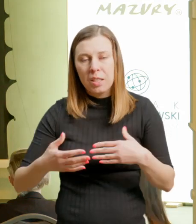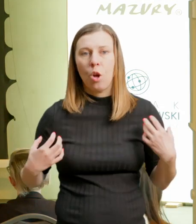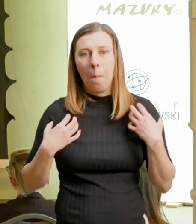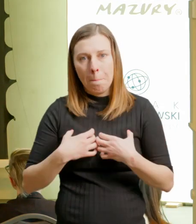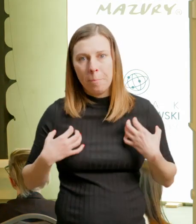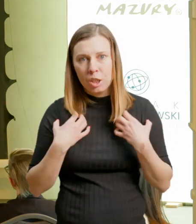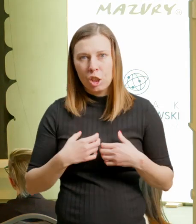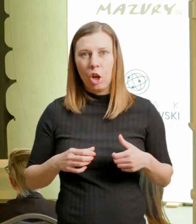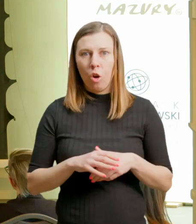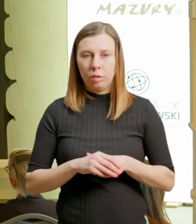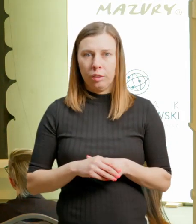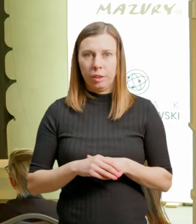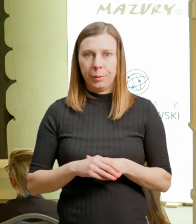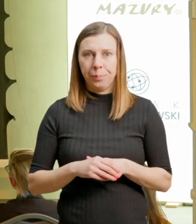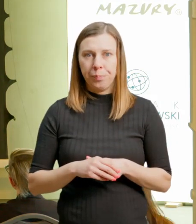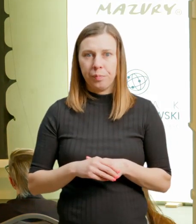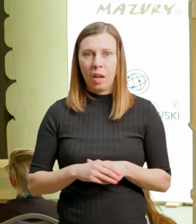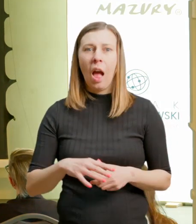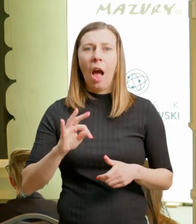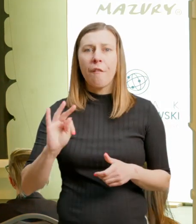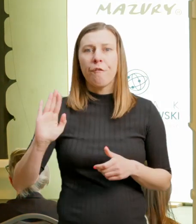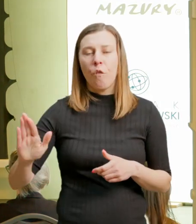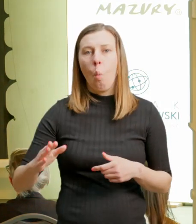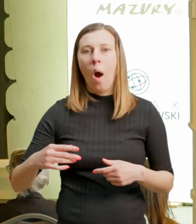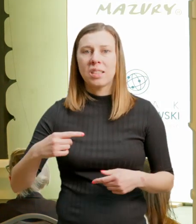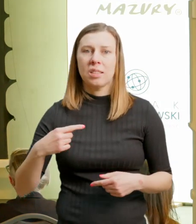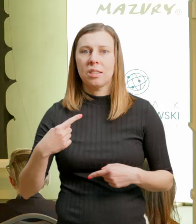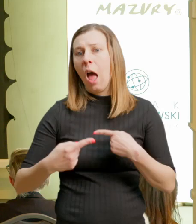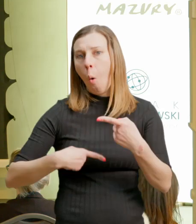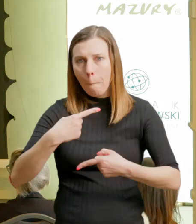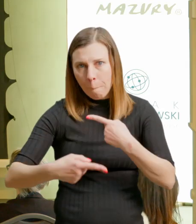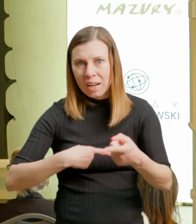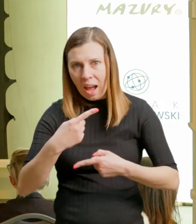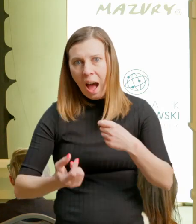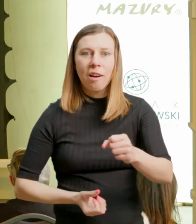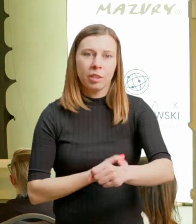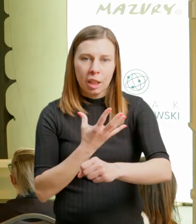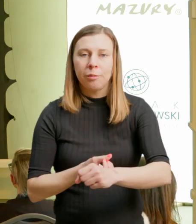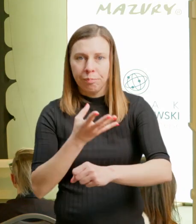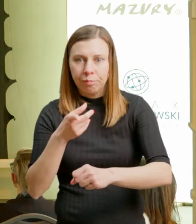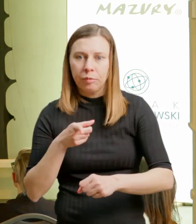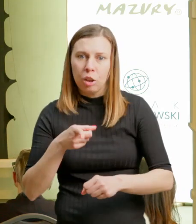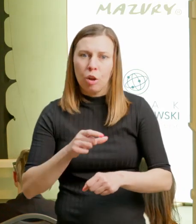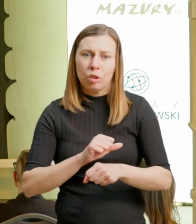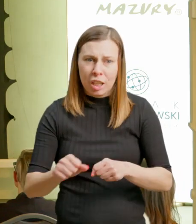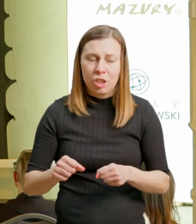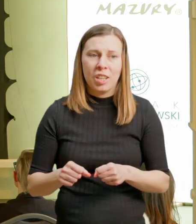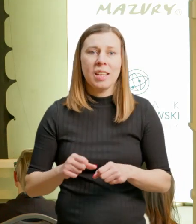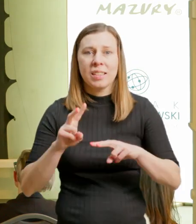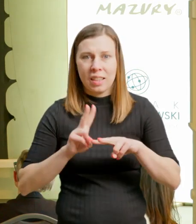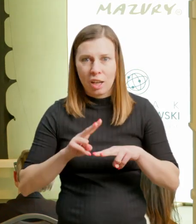angażować turystów do udziału, do tego, żeby starali się rozwijać swoje